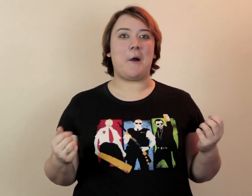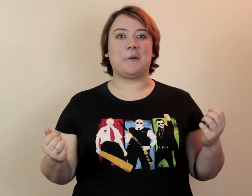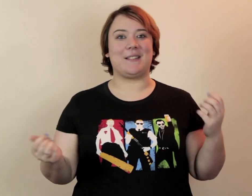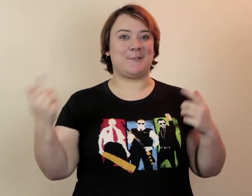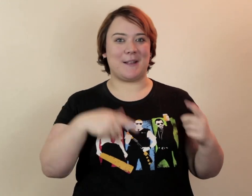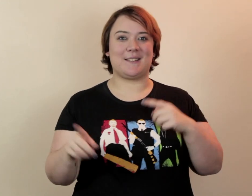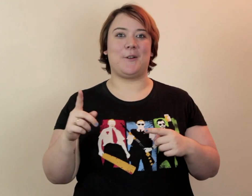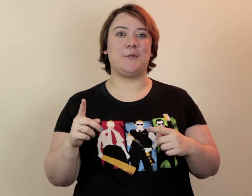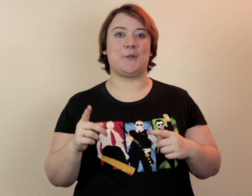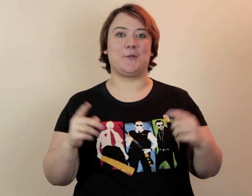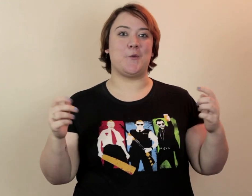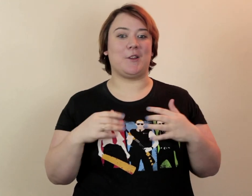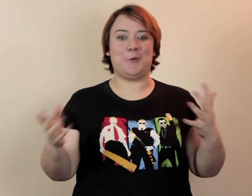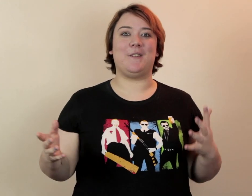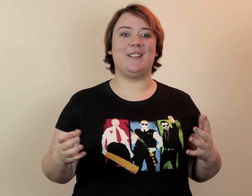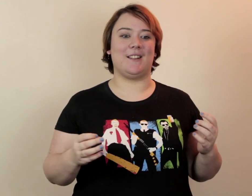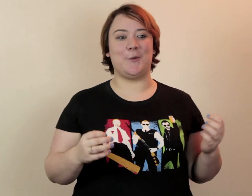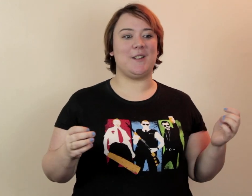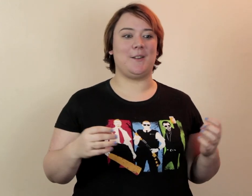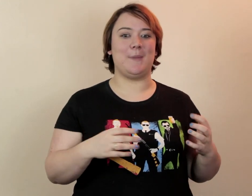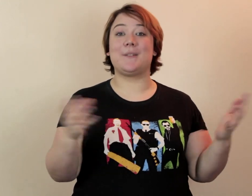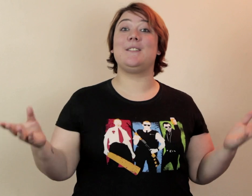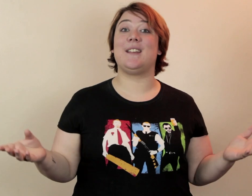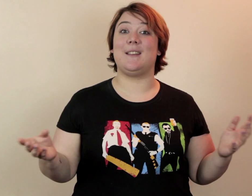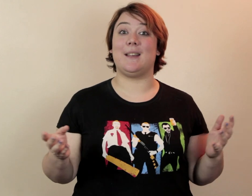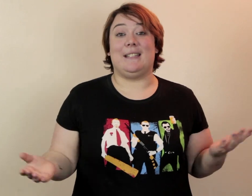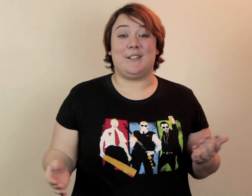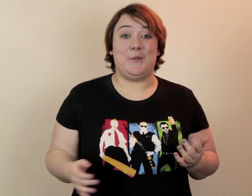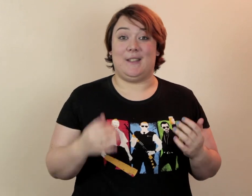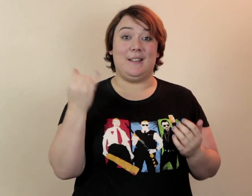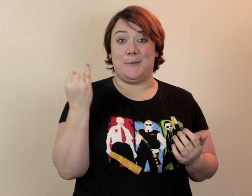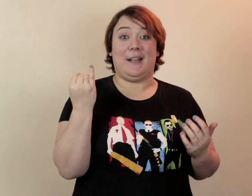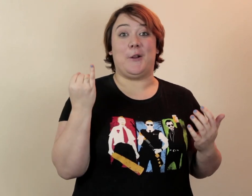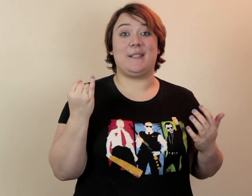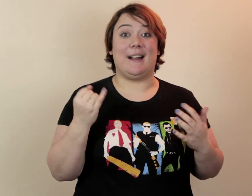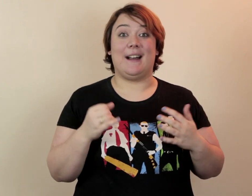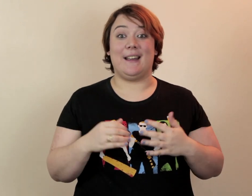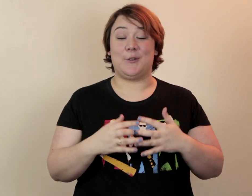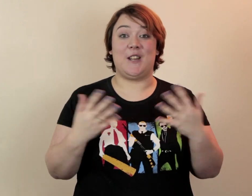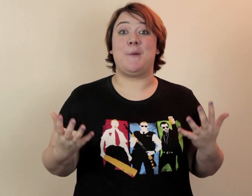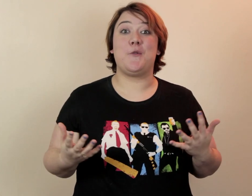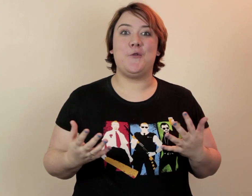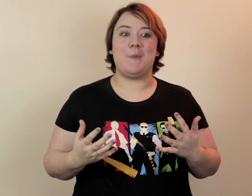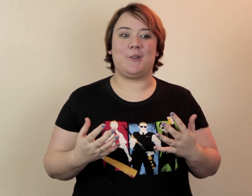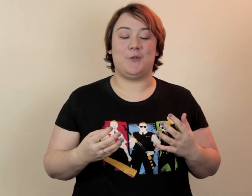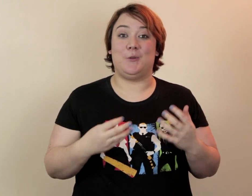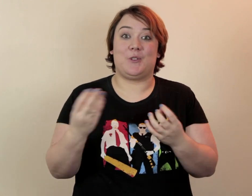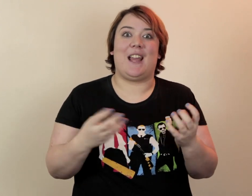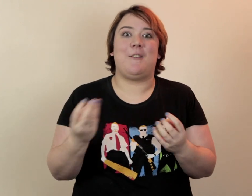marrant que ça se passe Dans l'autre sens Moi toute ma vie J'ai été obligée de m'identifier Des jeunes filles Mecs comme ça Et que j'aimais beaucoup Mais que je n'arrivais